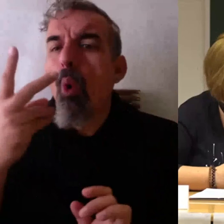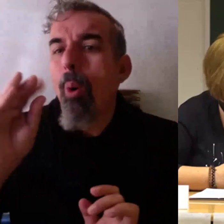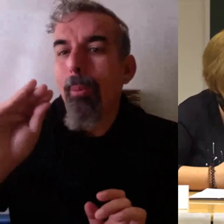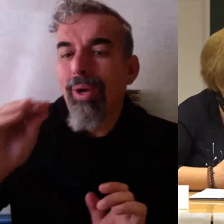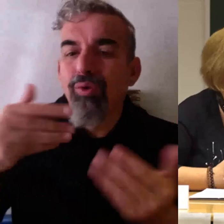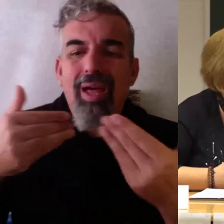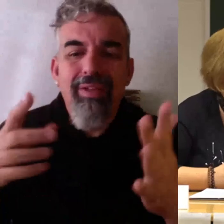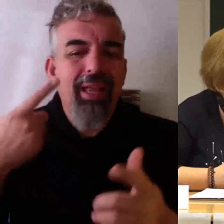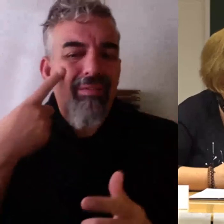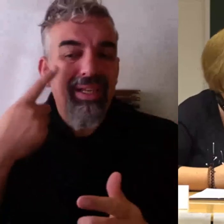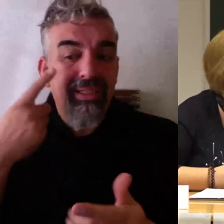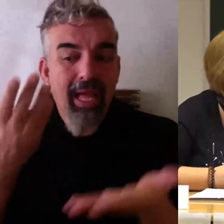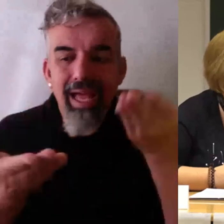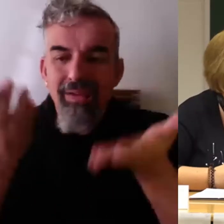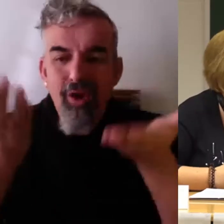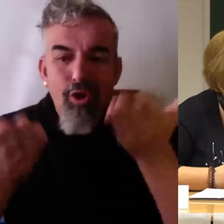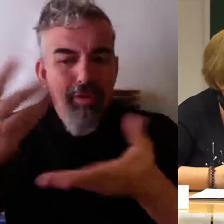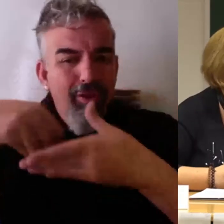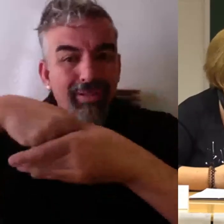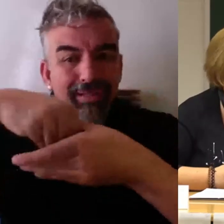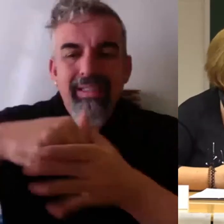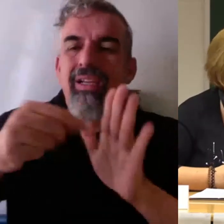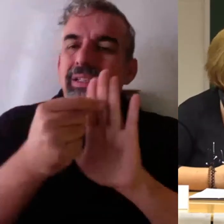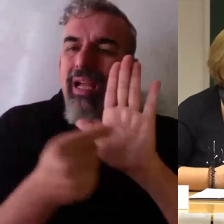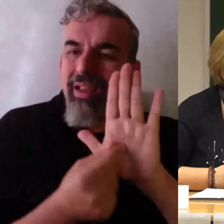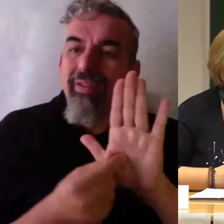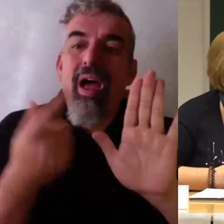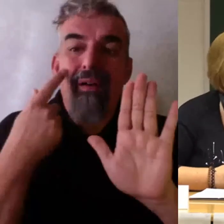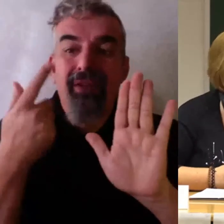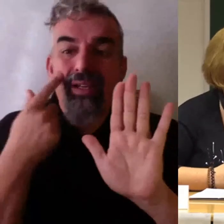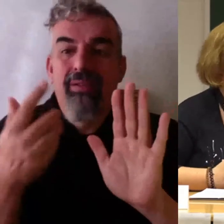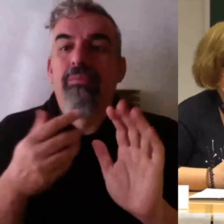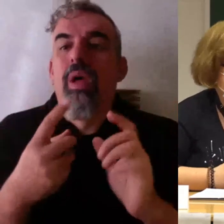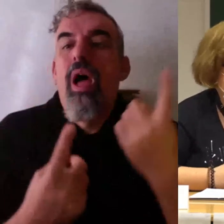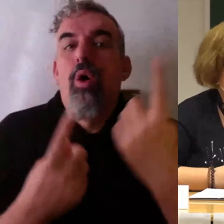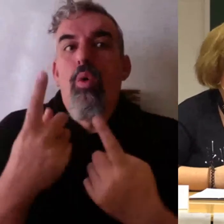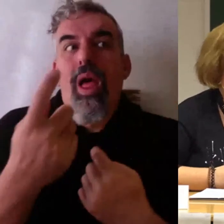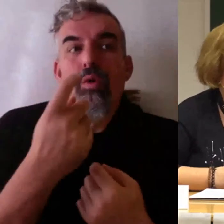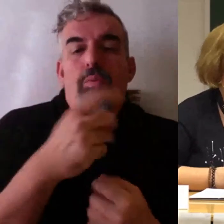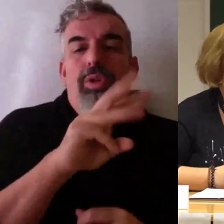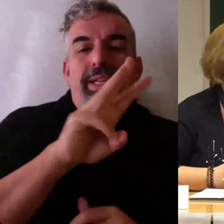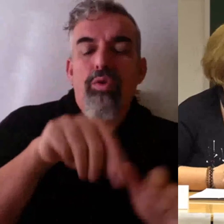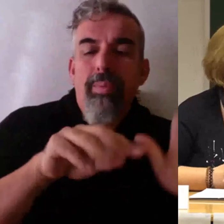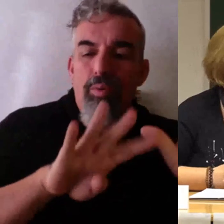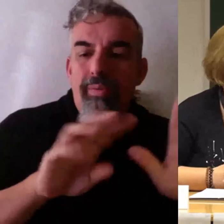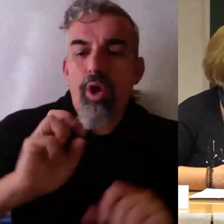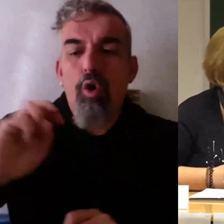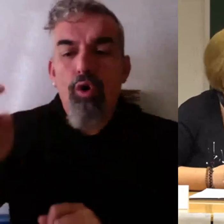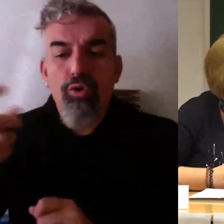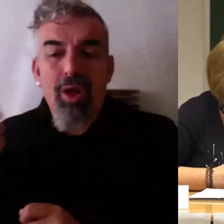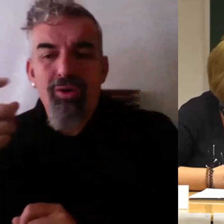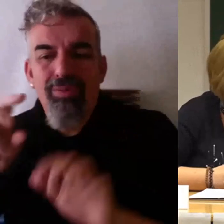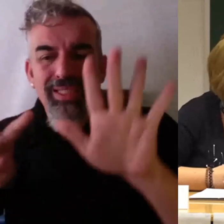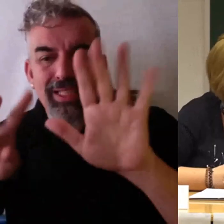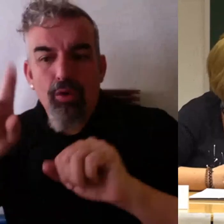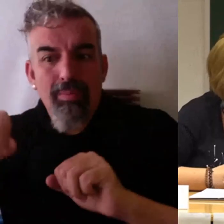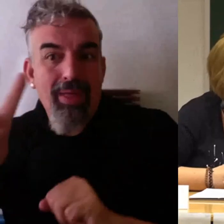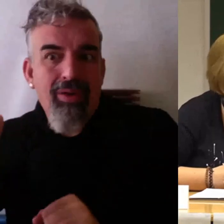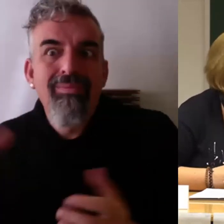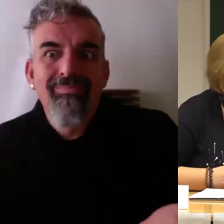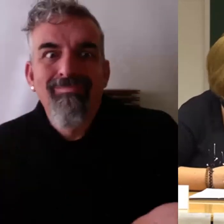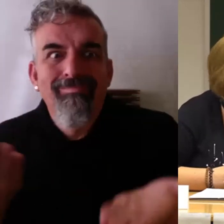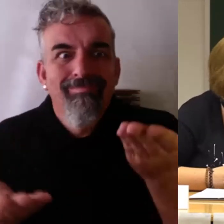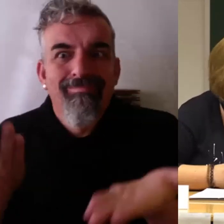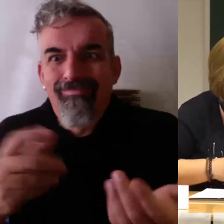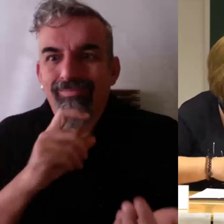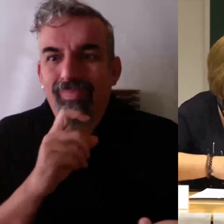de esto, de evaluación, calificación, un alumno tiene un 3,9, otro tiene un 7,2 y cómo evalúo eso, pues también quiero que se